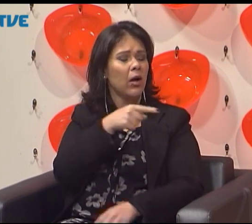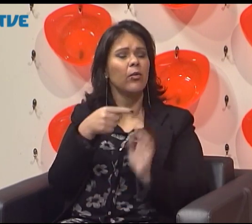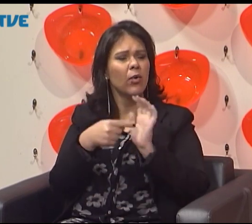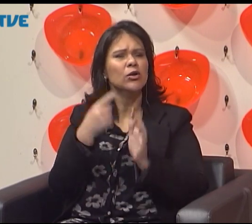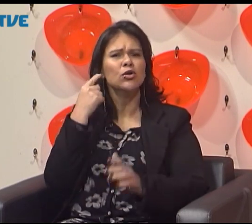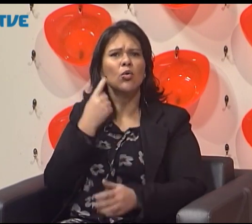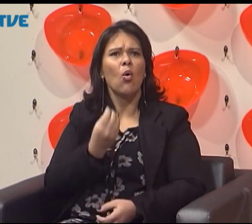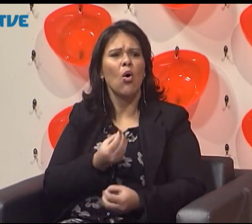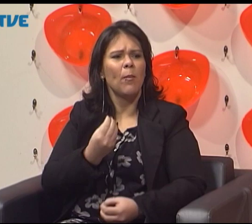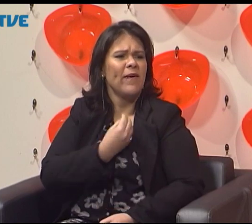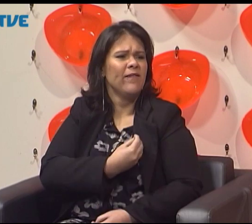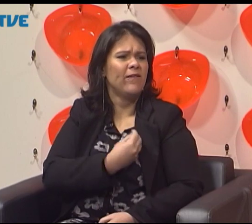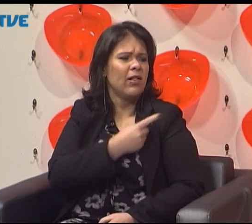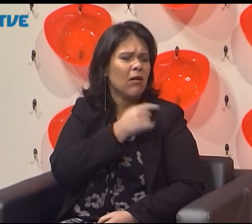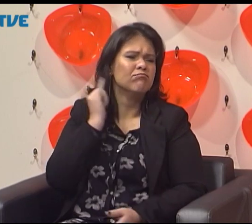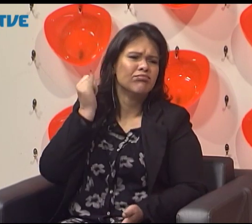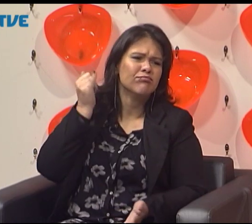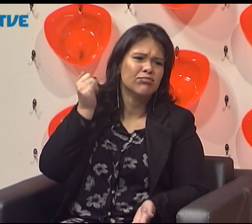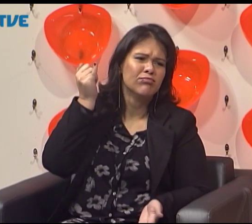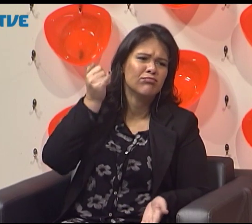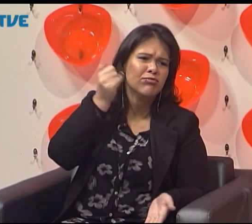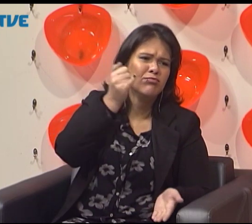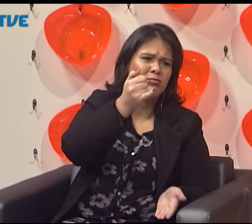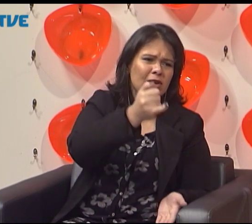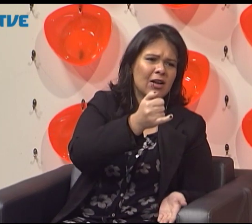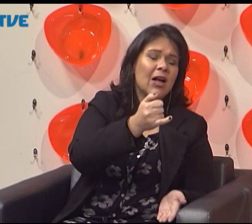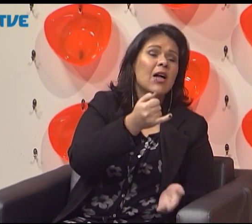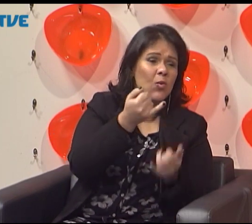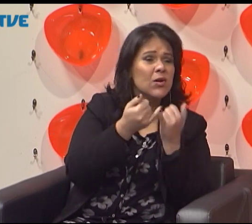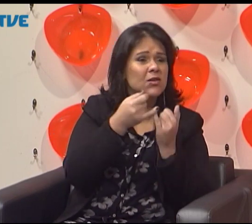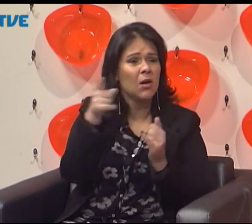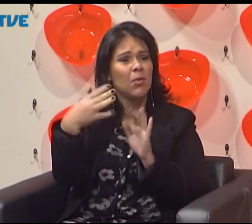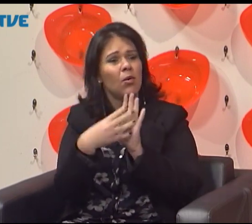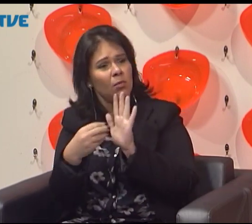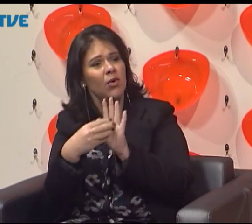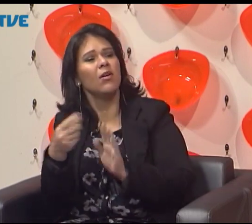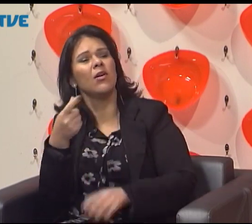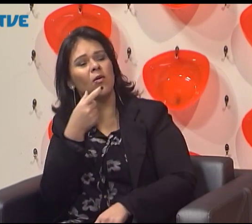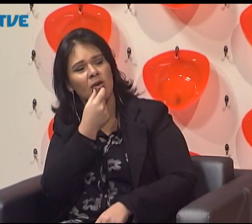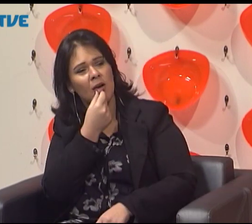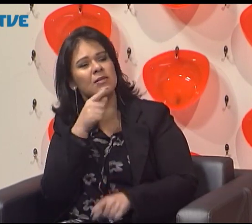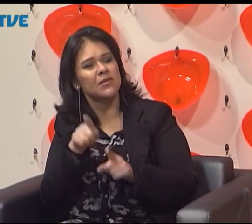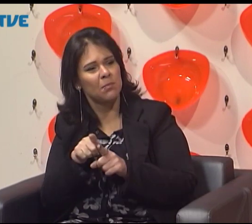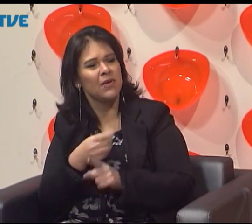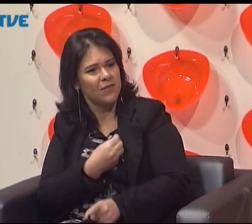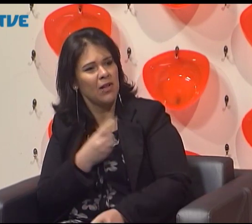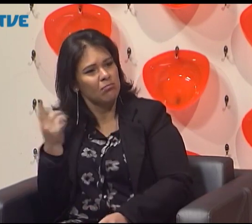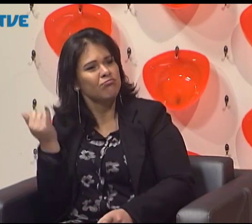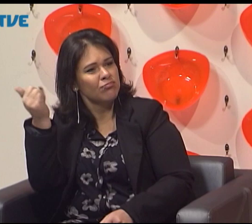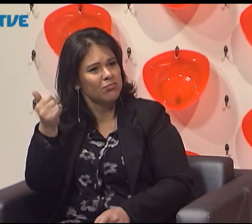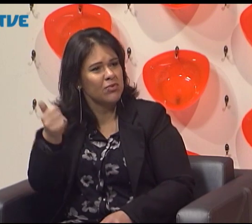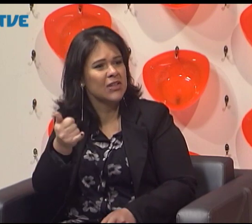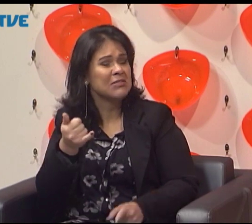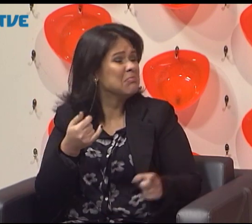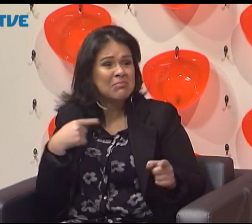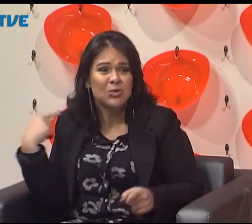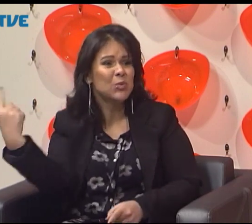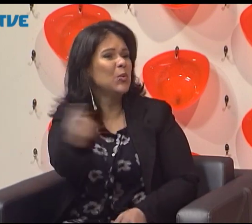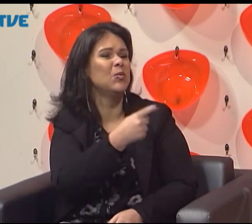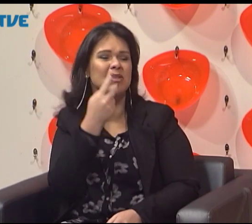a Sílvia Neves, que é autora do livro, que ela vem trazendo essa narrativa de uma personagem surda, sob um olhar surdo, e o Carlos traz